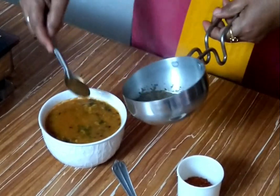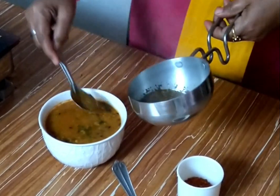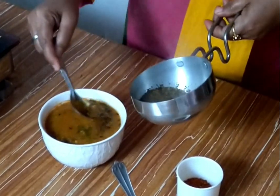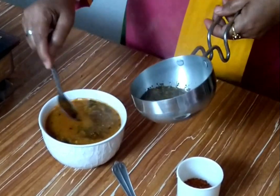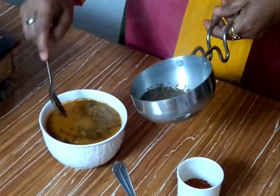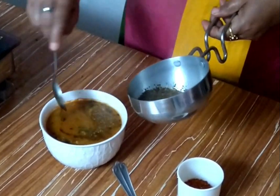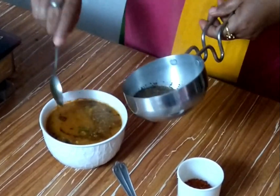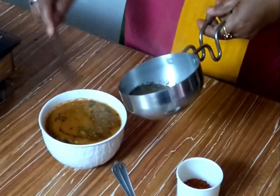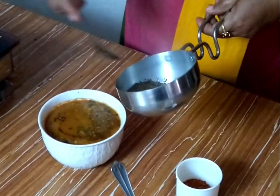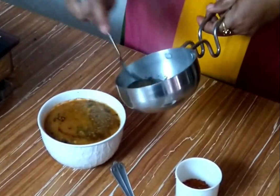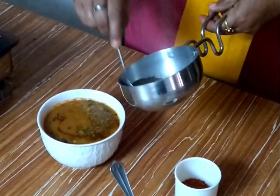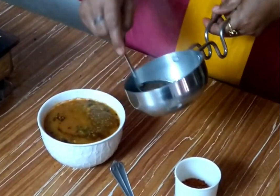देंगे